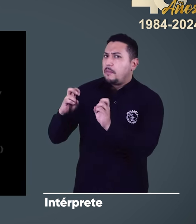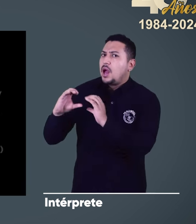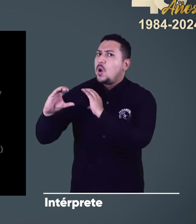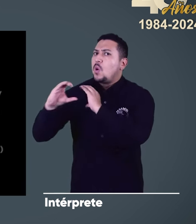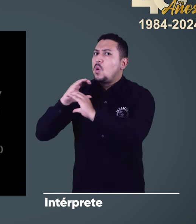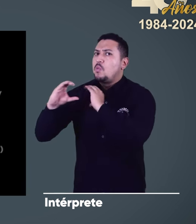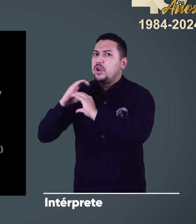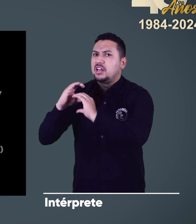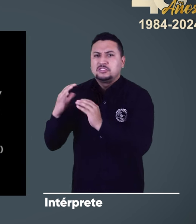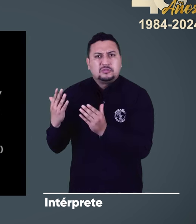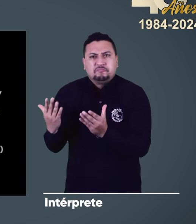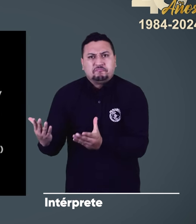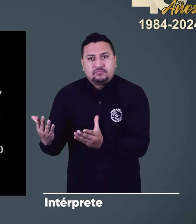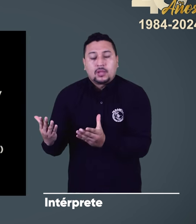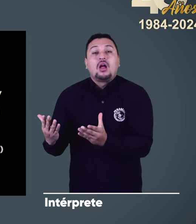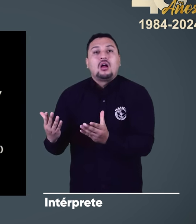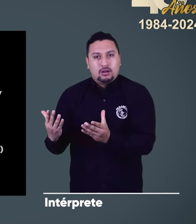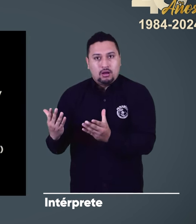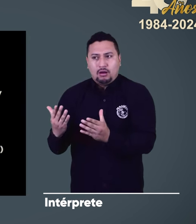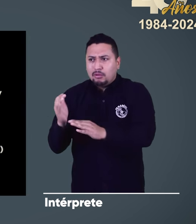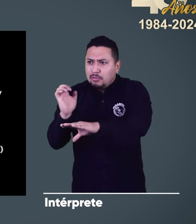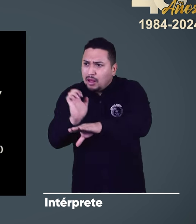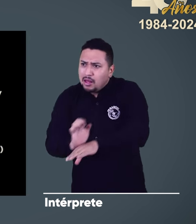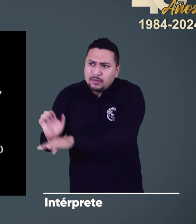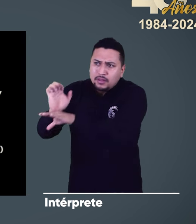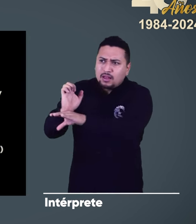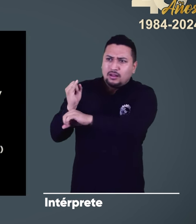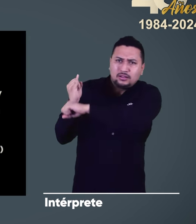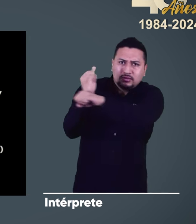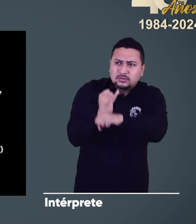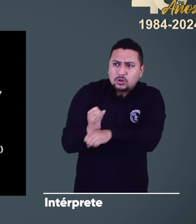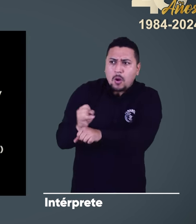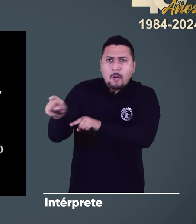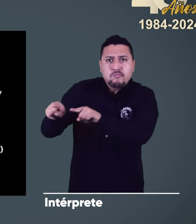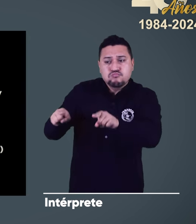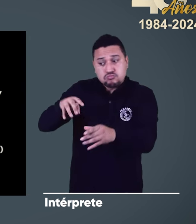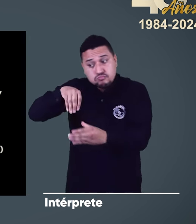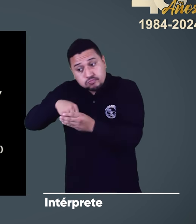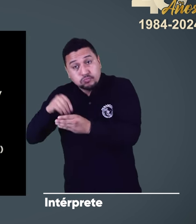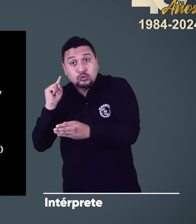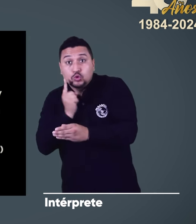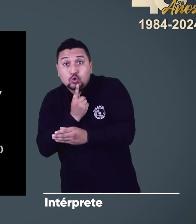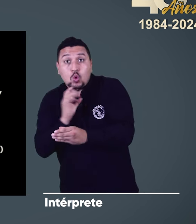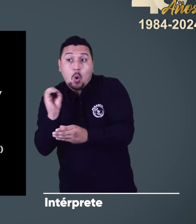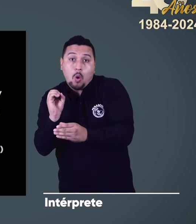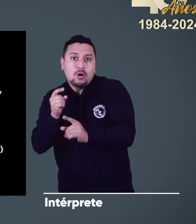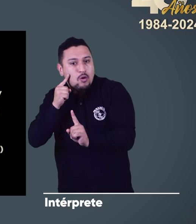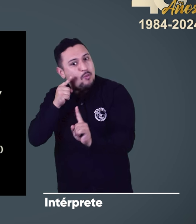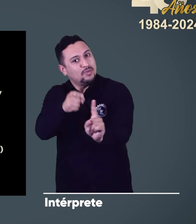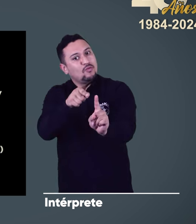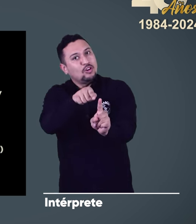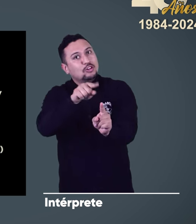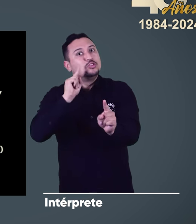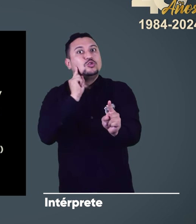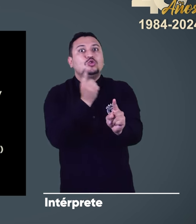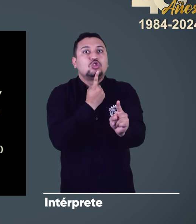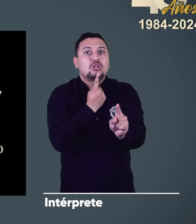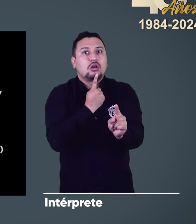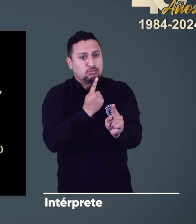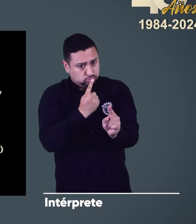Aspecto de comunicación Promulgar en todos los organismos de y para sordos que se les permita su libre expresión